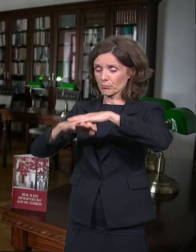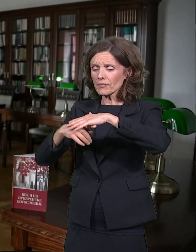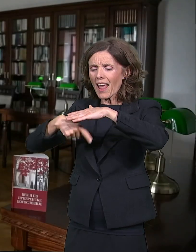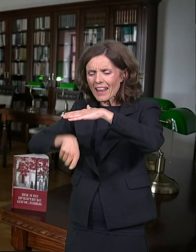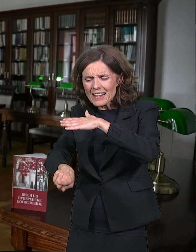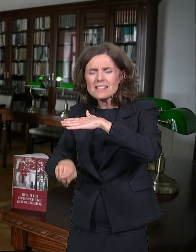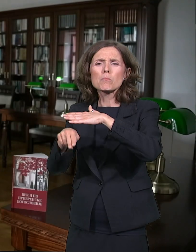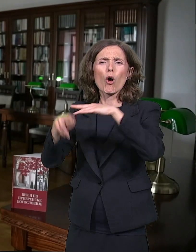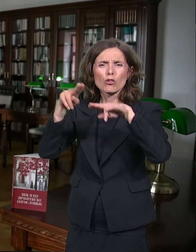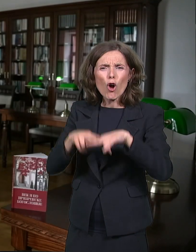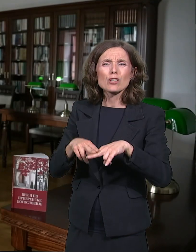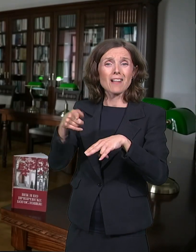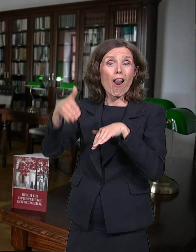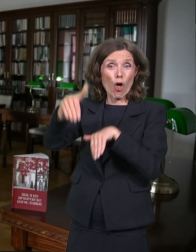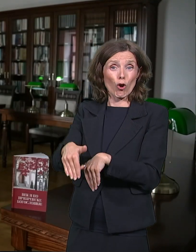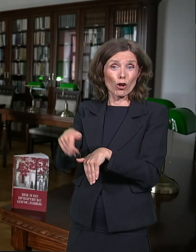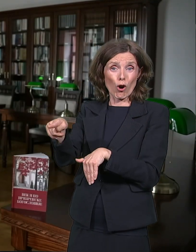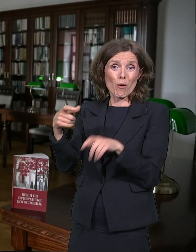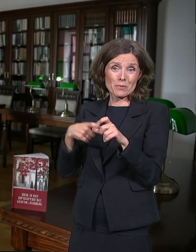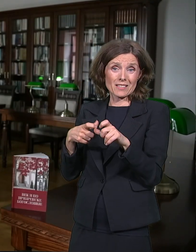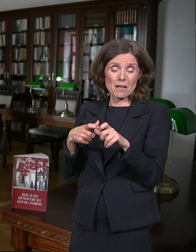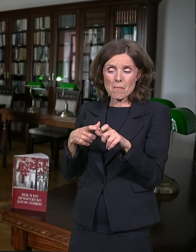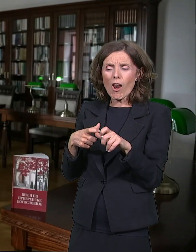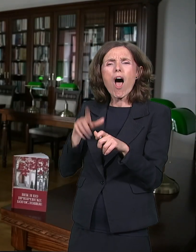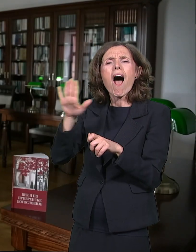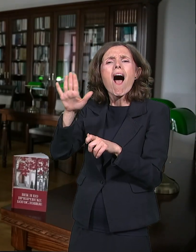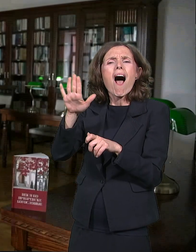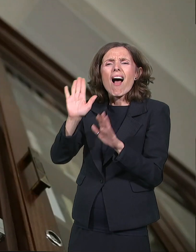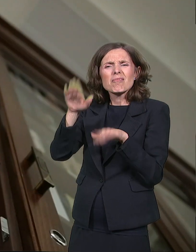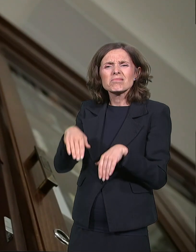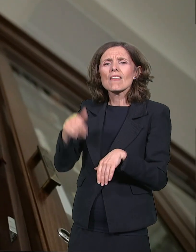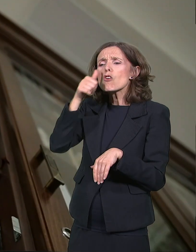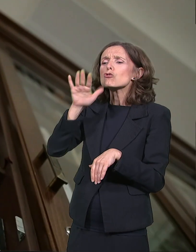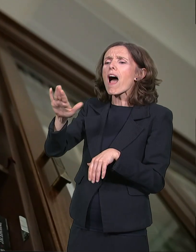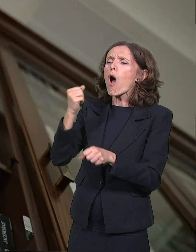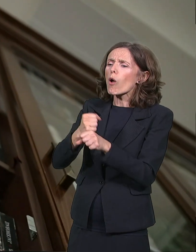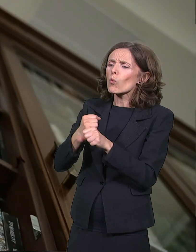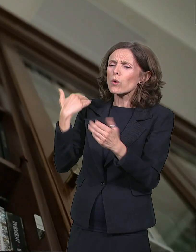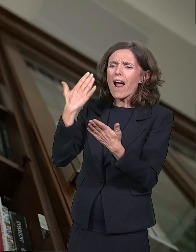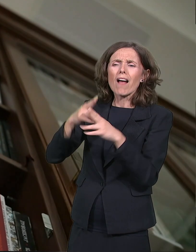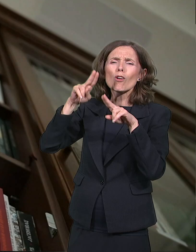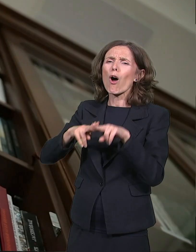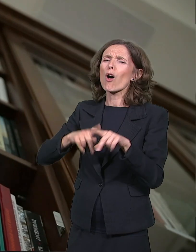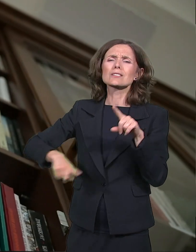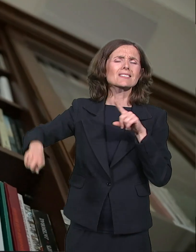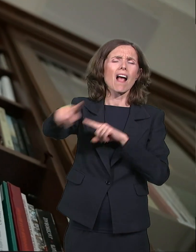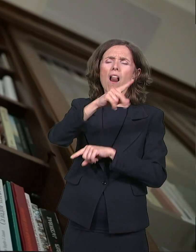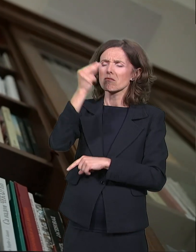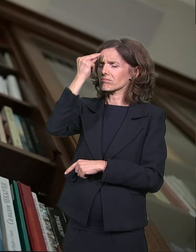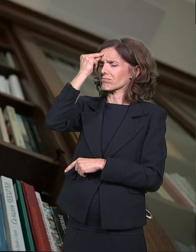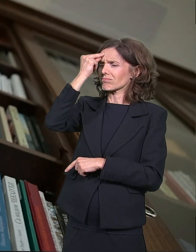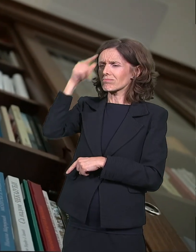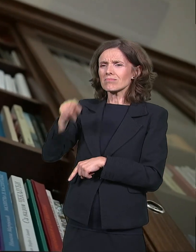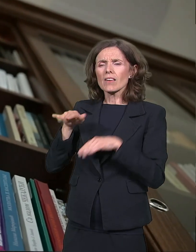grobovi, ali je čikasimino plemenito delo nastavilo da dokazuje snagu koja pokreće ljudsku misao na stvaralaštvo